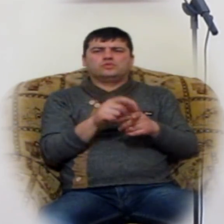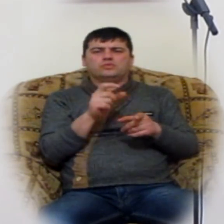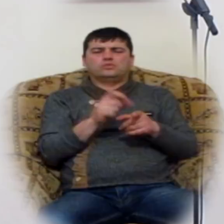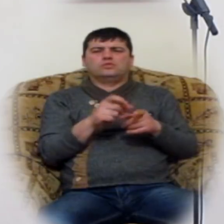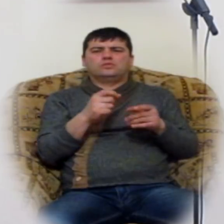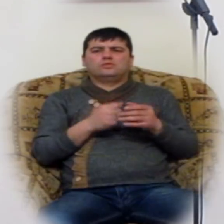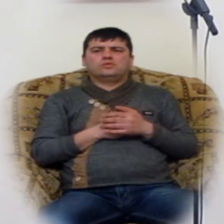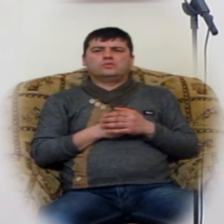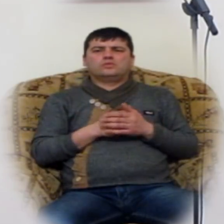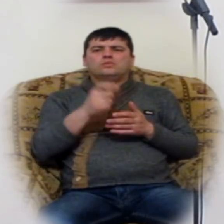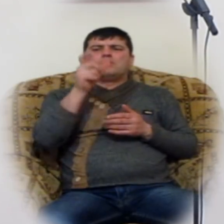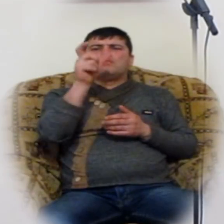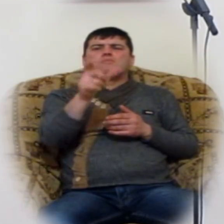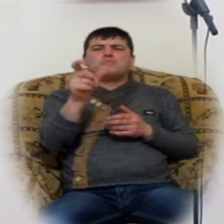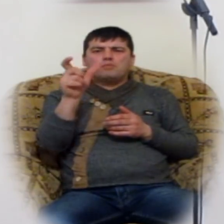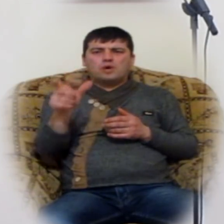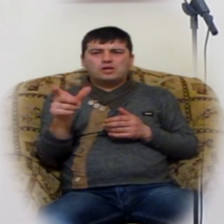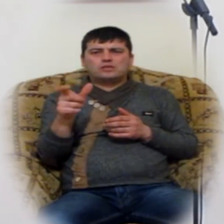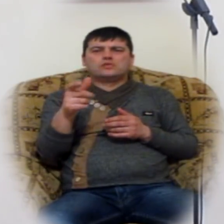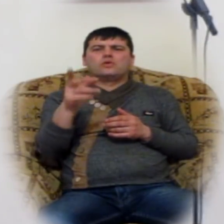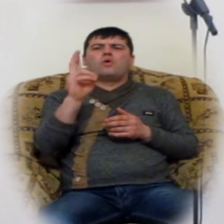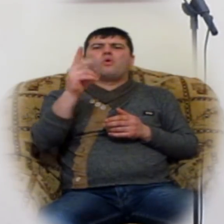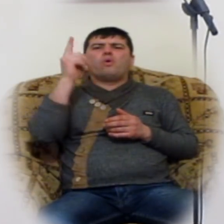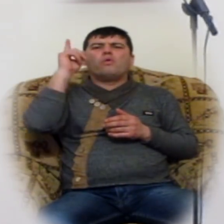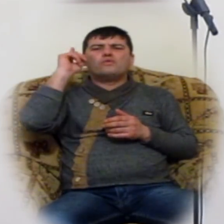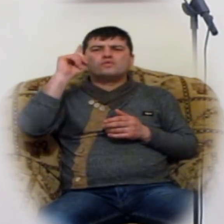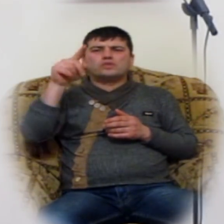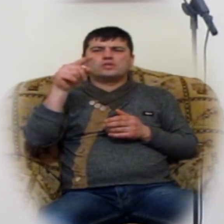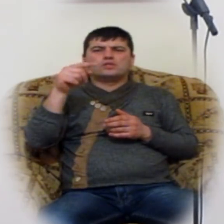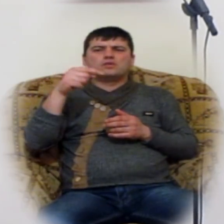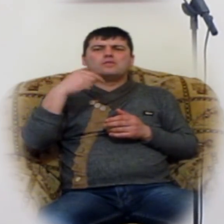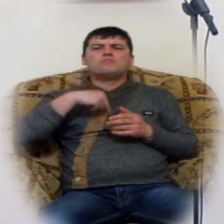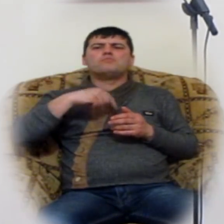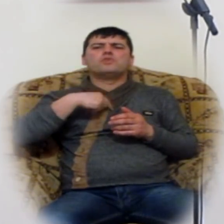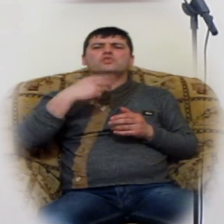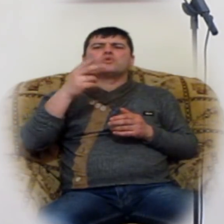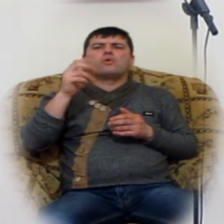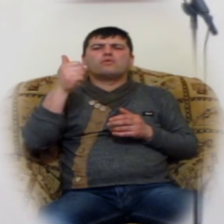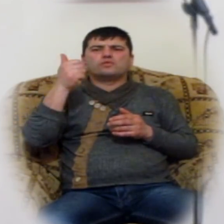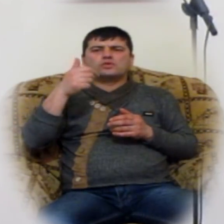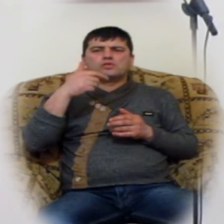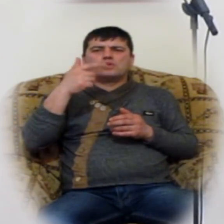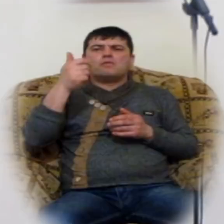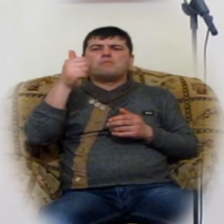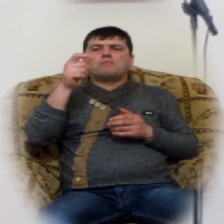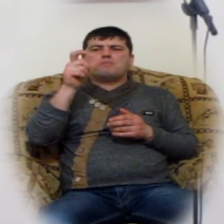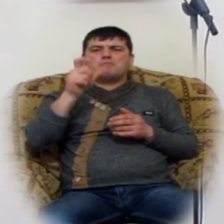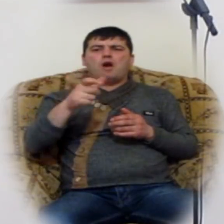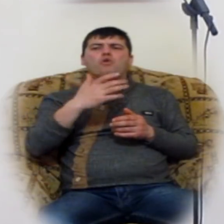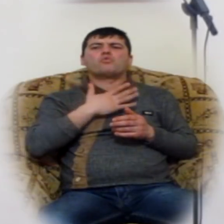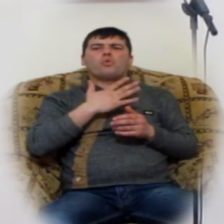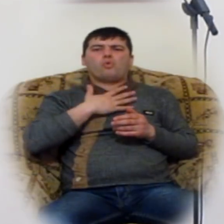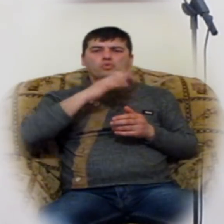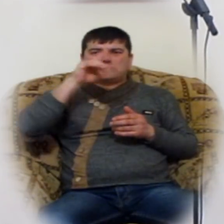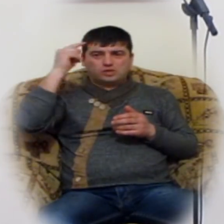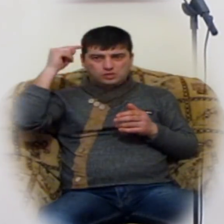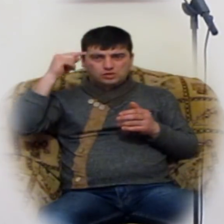մարդկանցից, ով գիտի մարդու բանները, եթե ոչ մարդու հոգին, որ նրա մեջ է